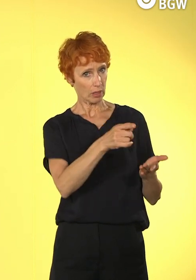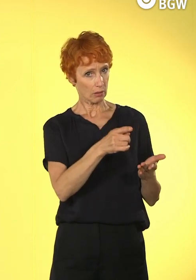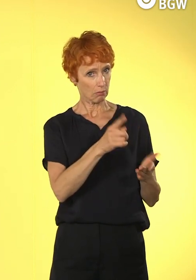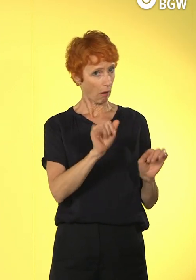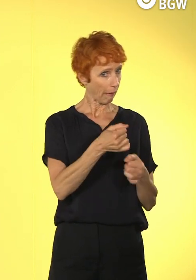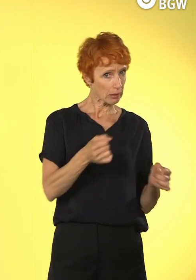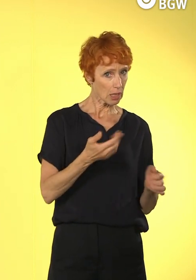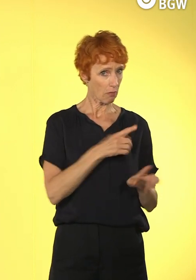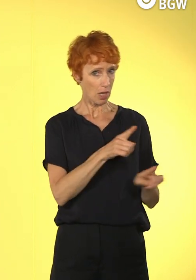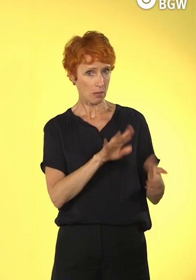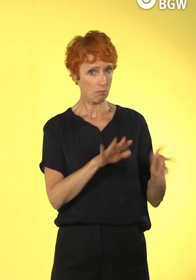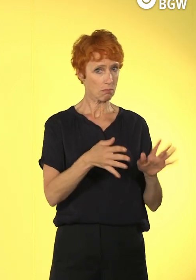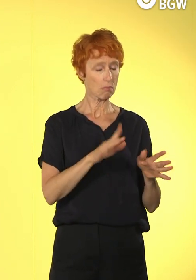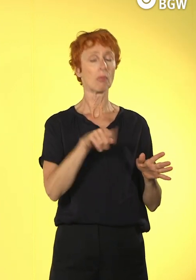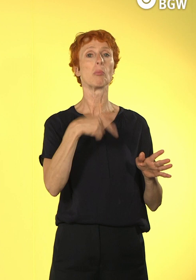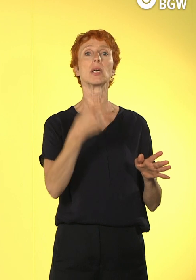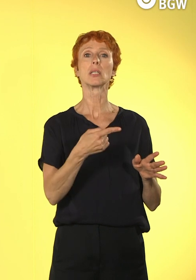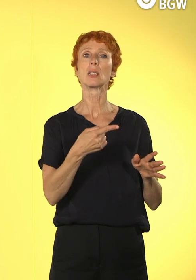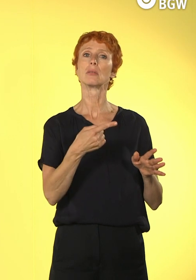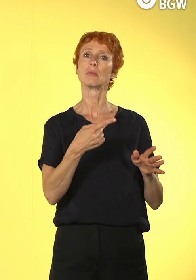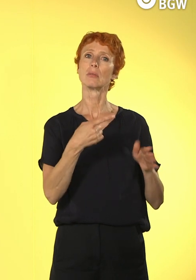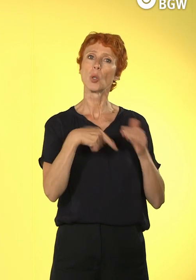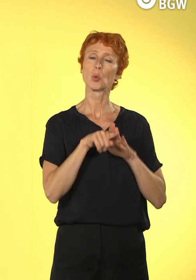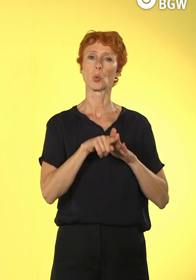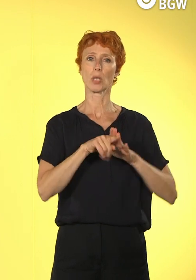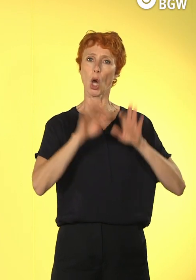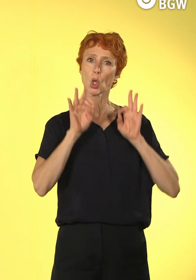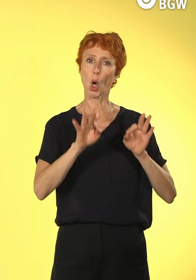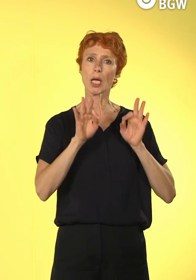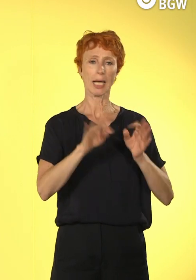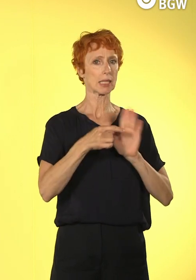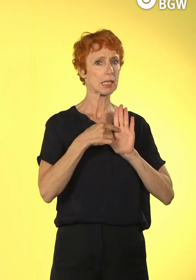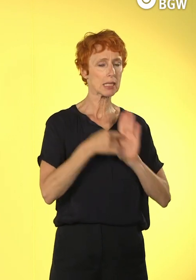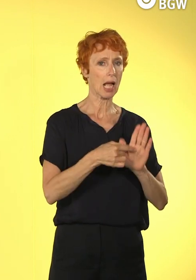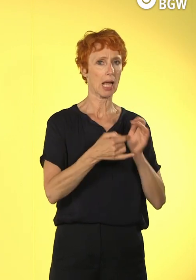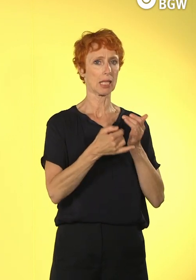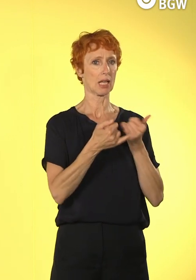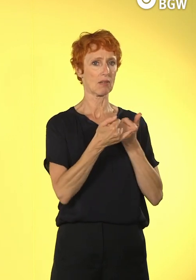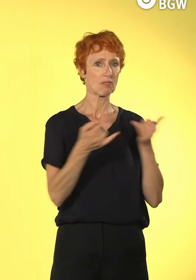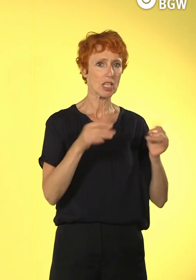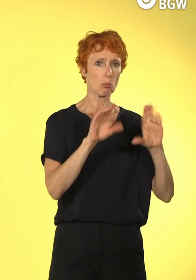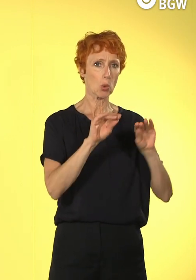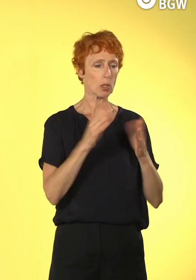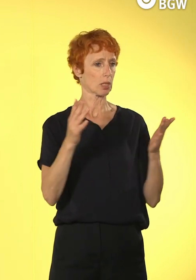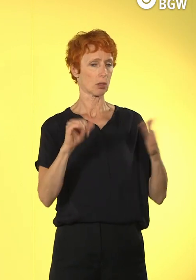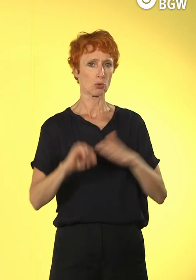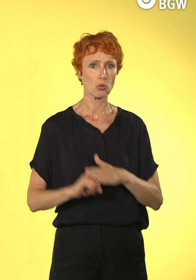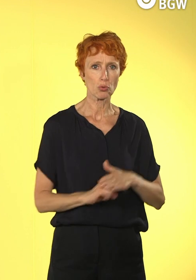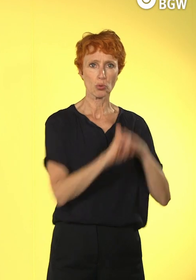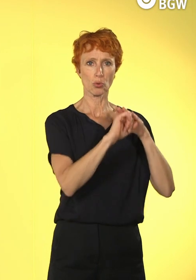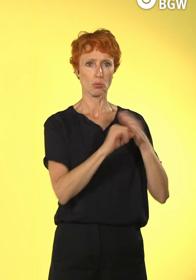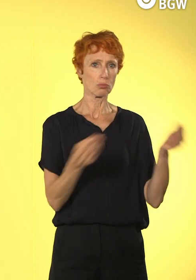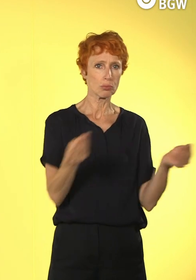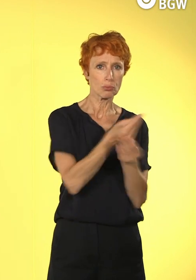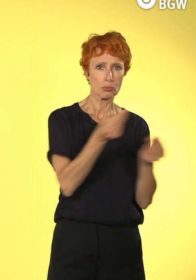nicht. Wo aber dann in der Konkretion und auch in dieser gegenseitigen kollegialen Unterstützung es möglich